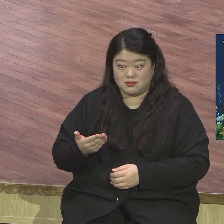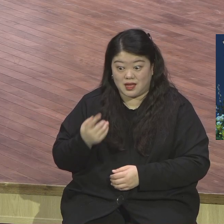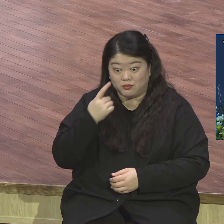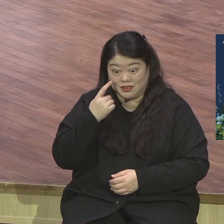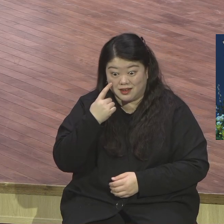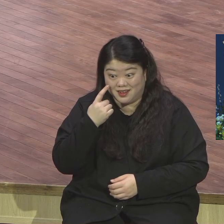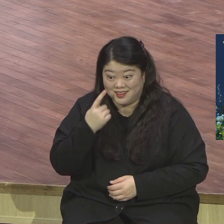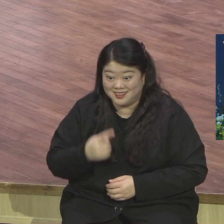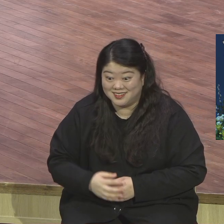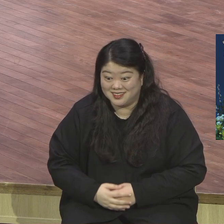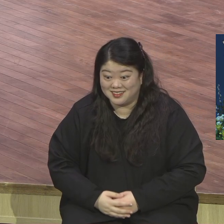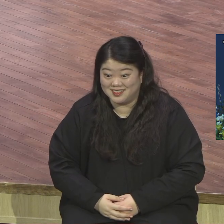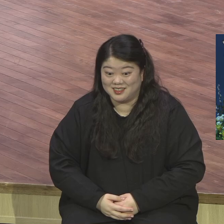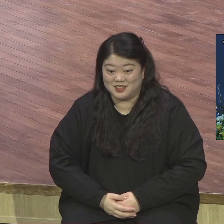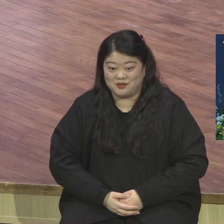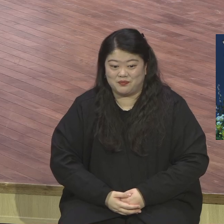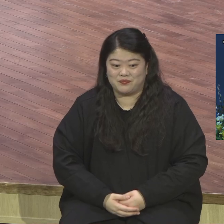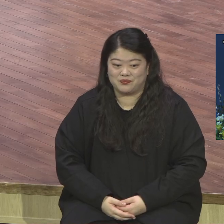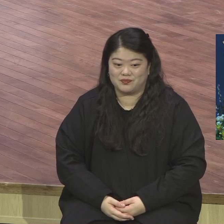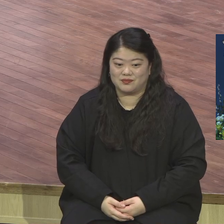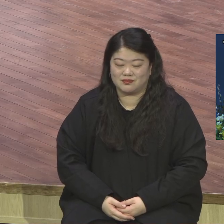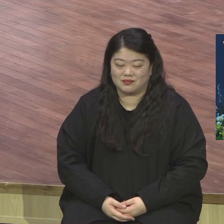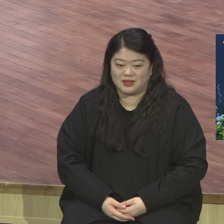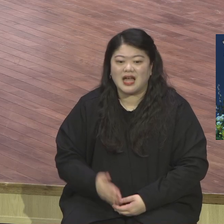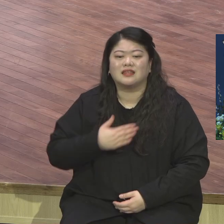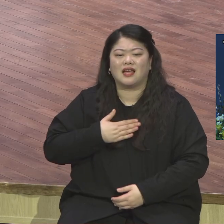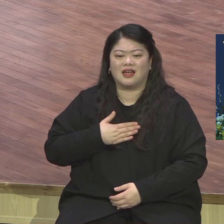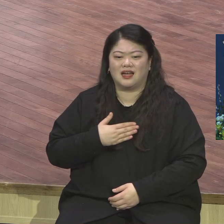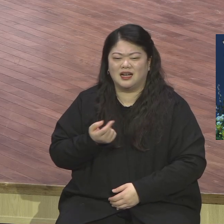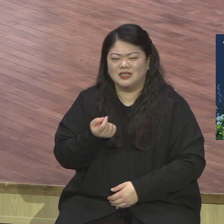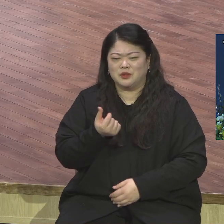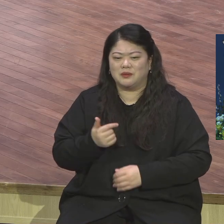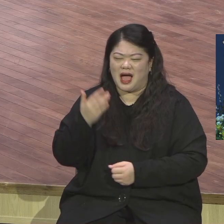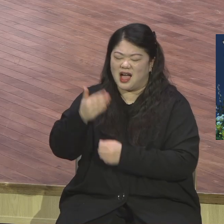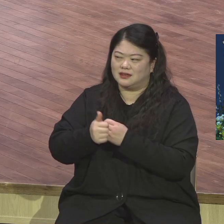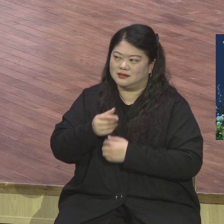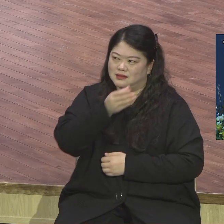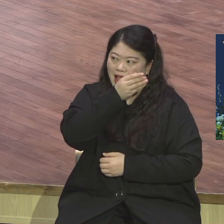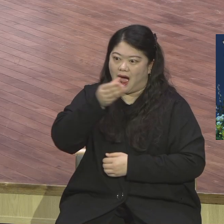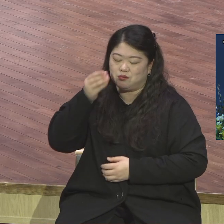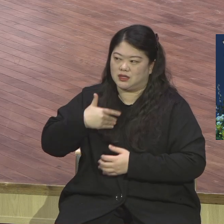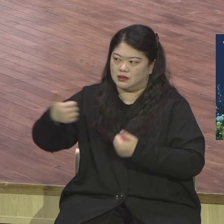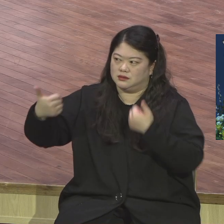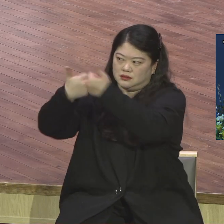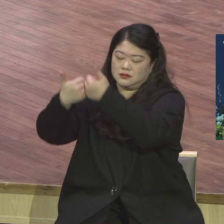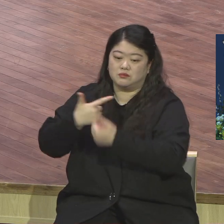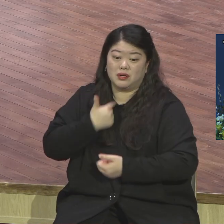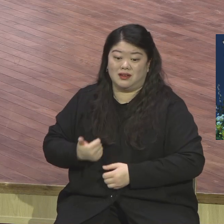바랍니다 하나님께 한번 붙으세요 저는 하나님께 붙어서 그래요 하나님께 이 판사판 붙었어요 하나님께 그냥